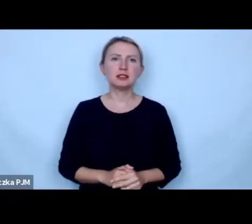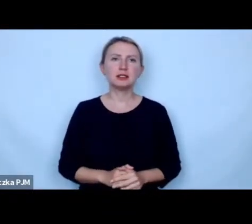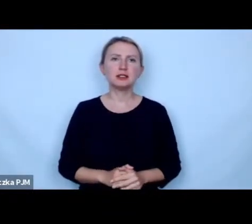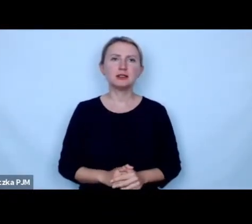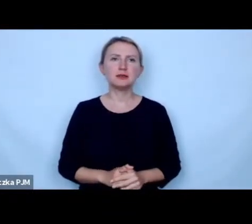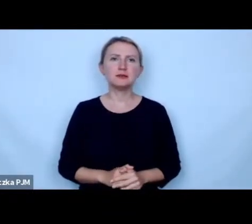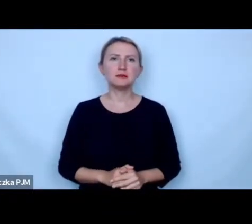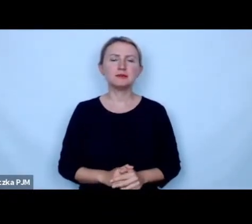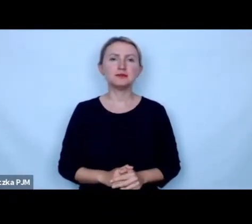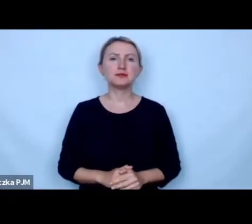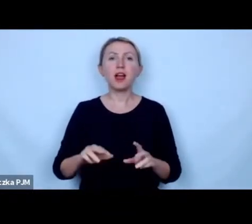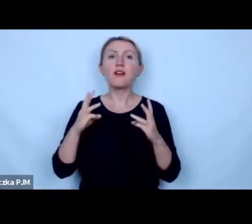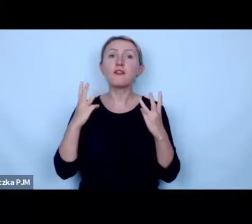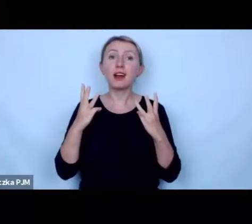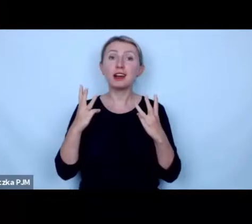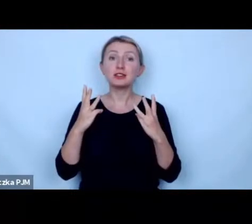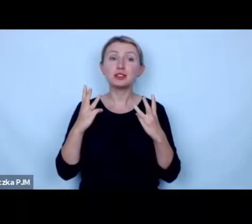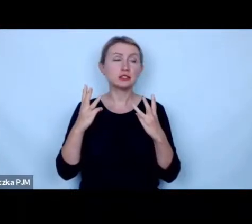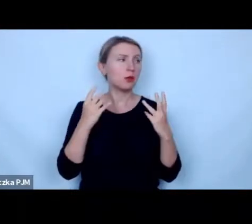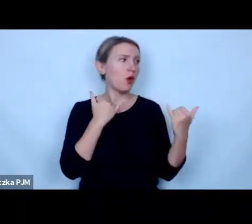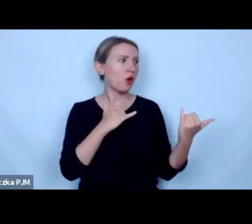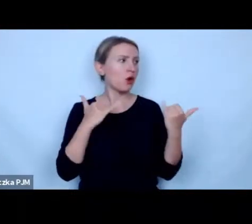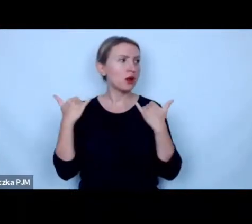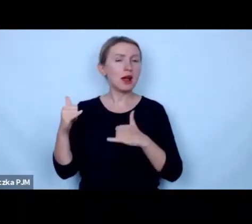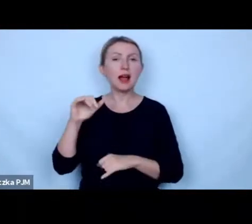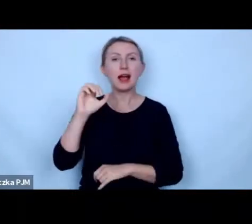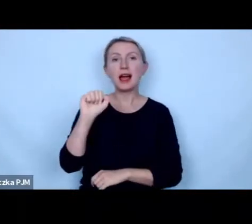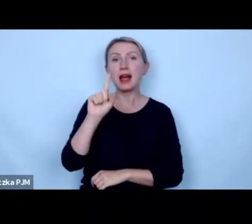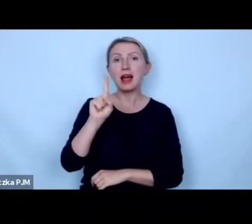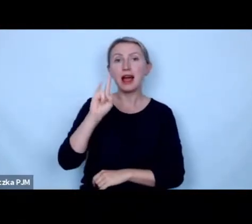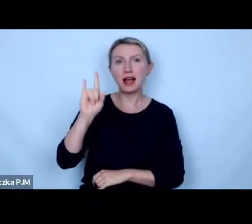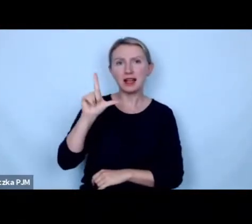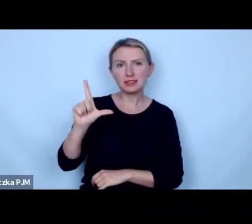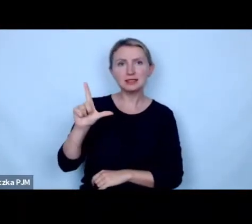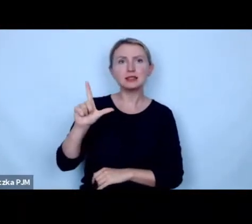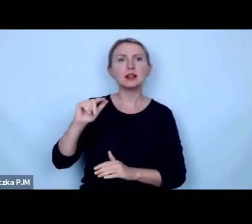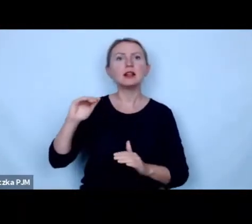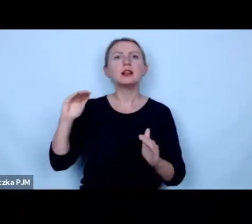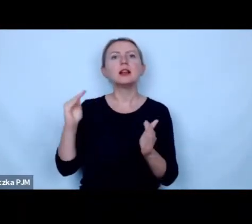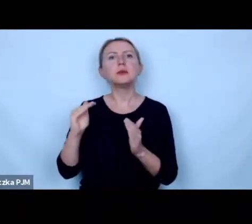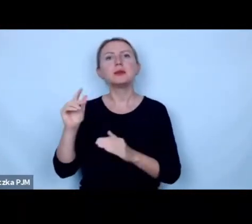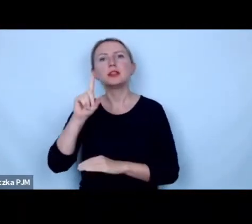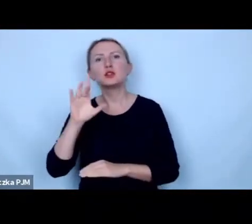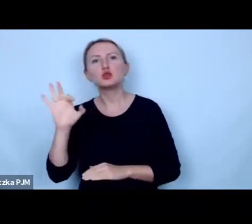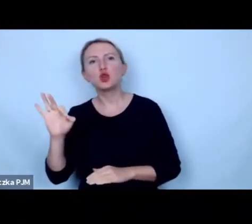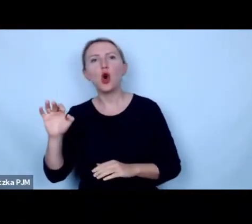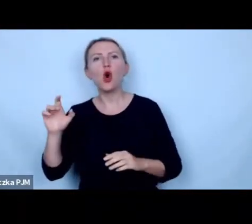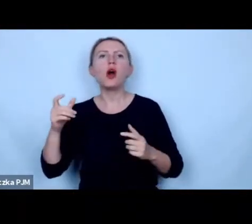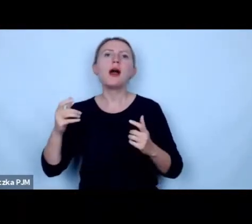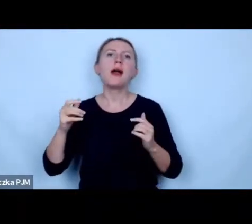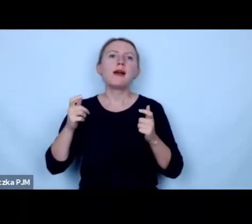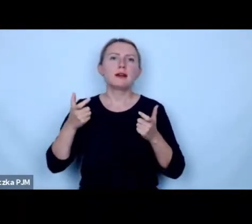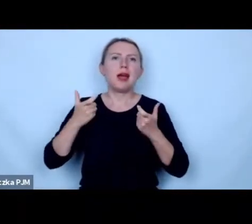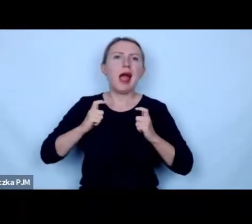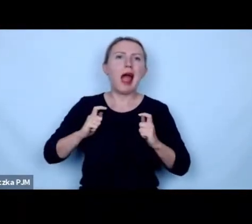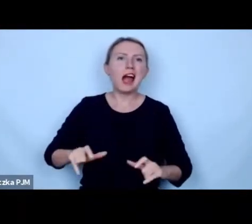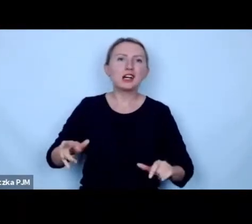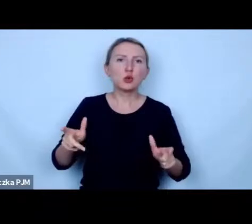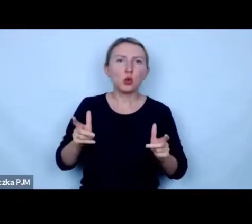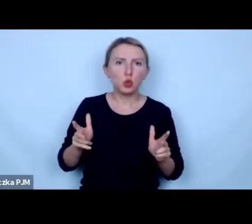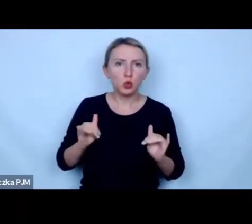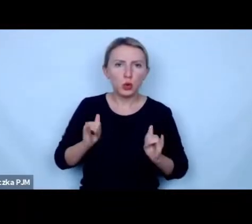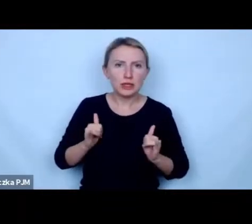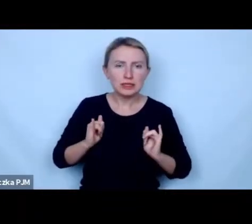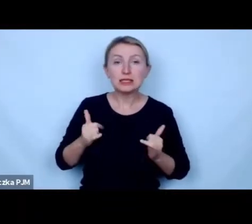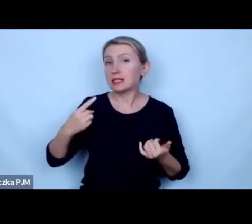ważne jest żeby odróżnić azyl od minizo i agroturystyki naszą rolą jest